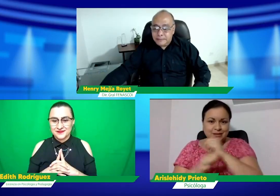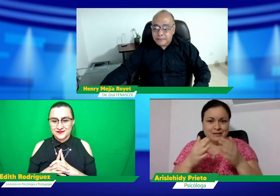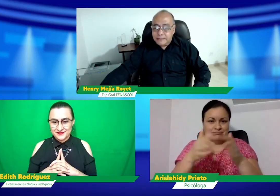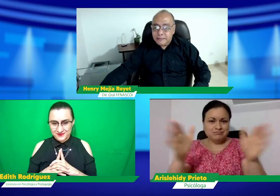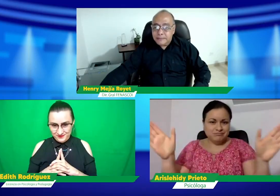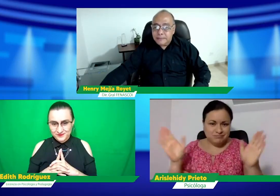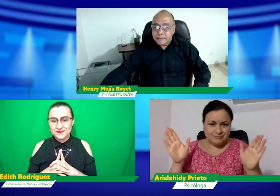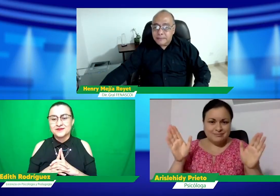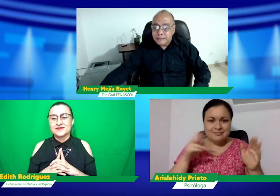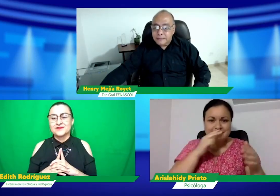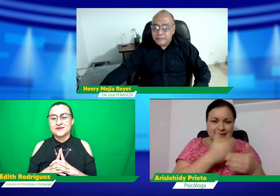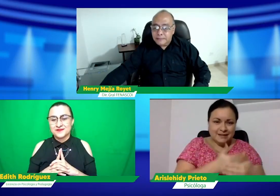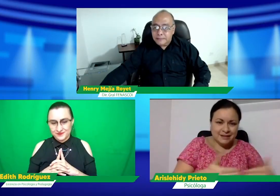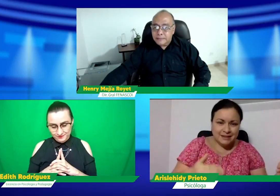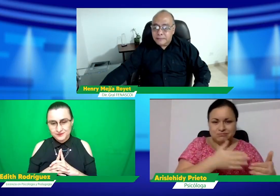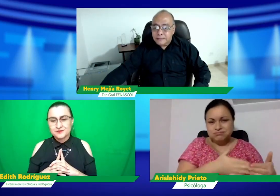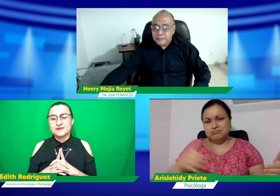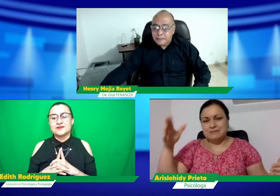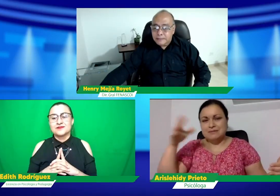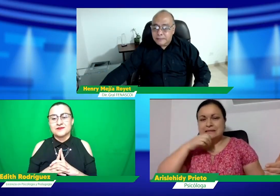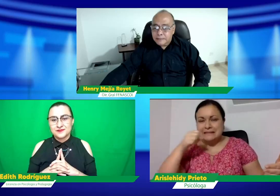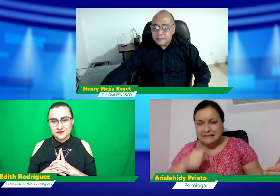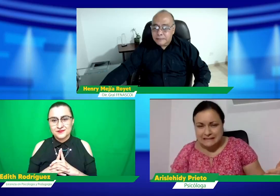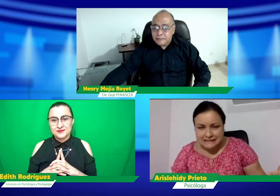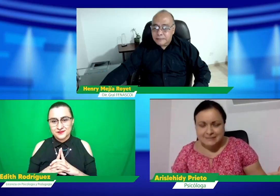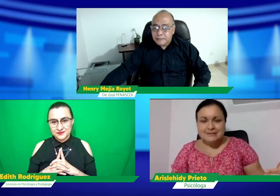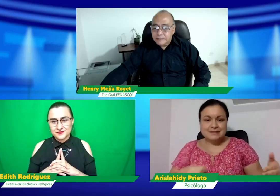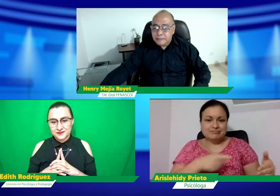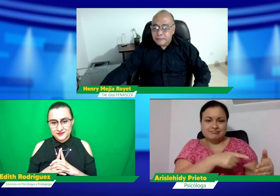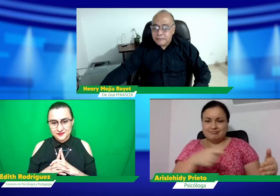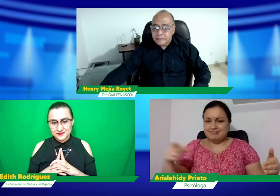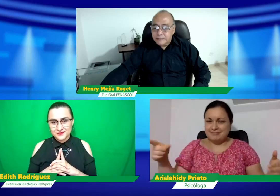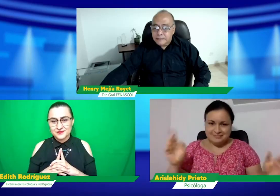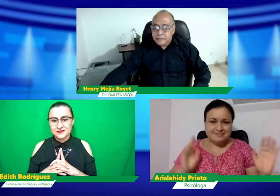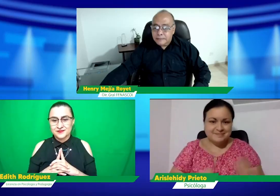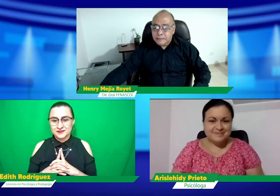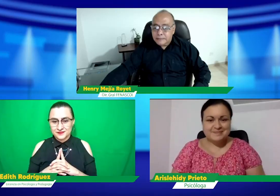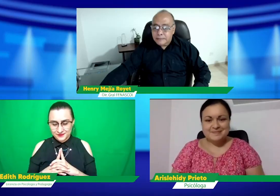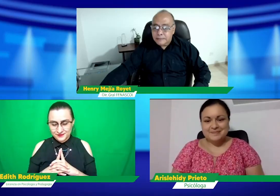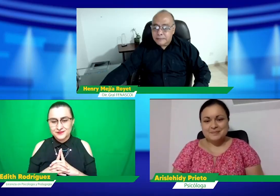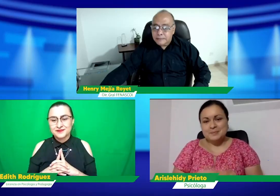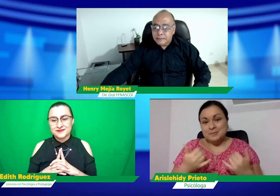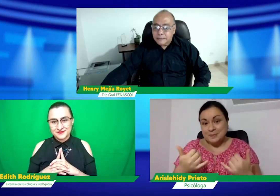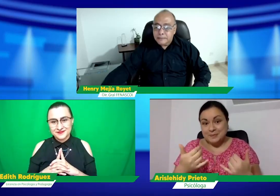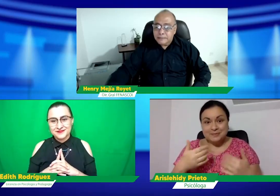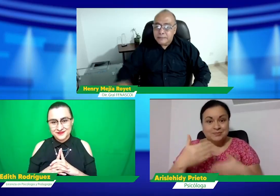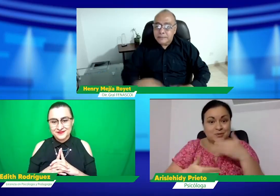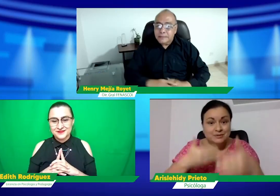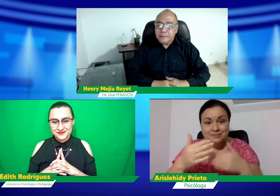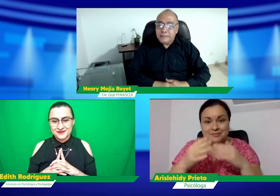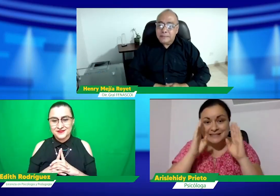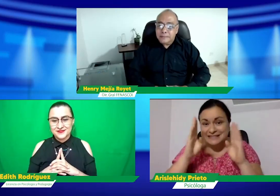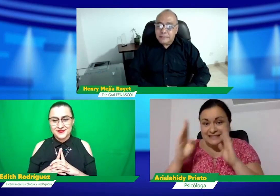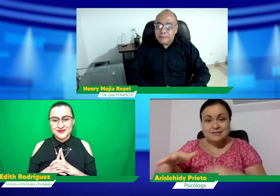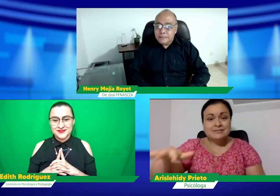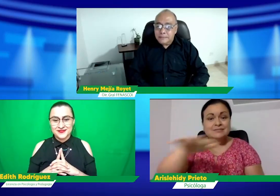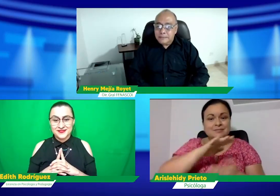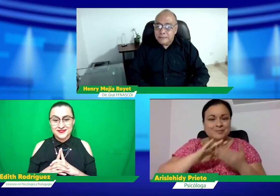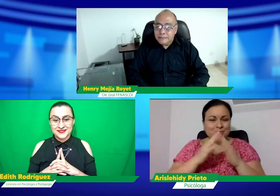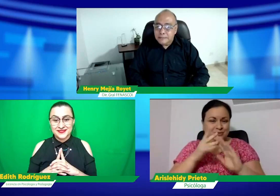psicóloga en diferentes edades, desde niños hasta mayores. Y pues bueno, ahorita la